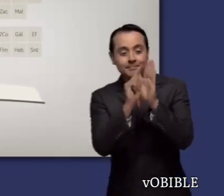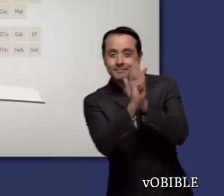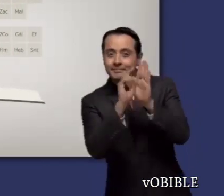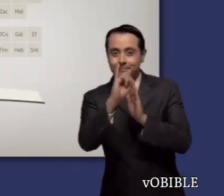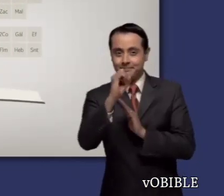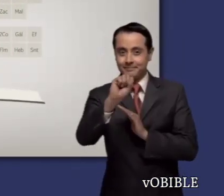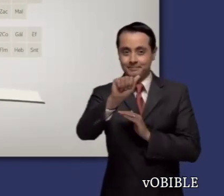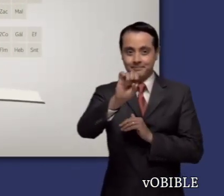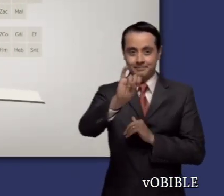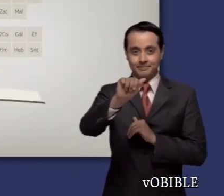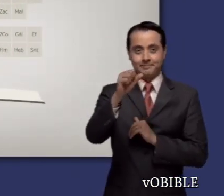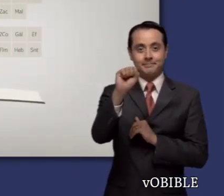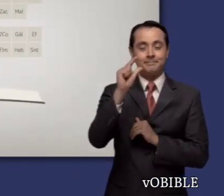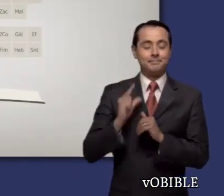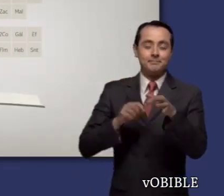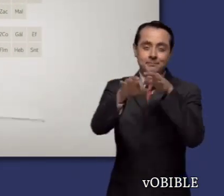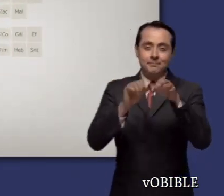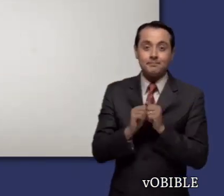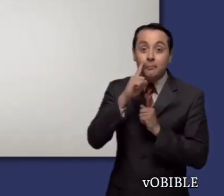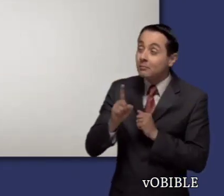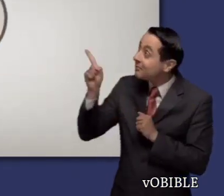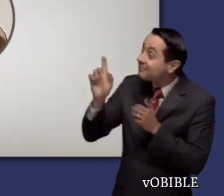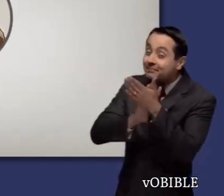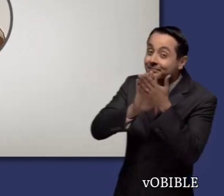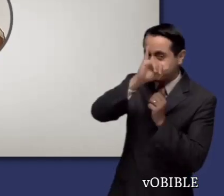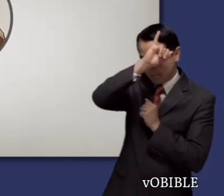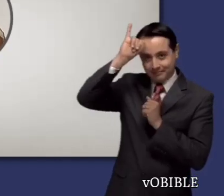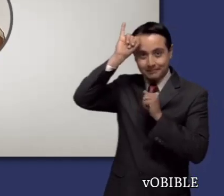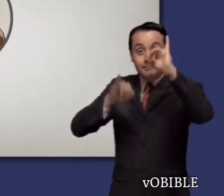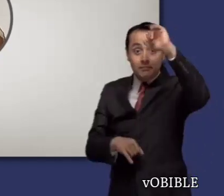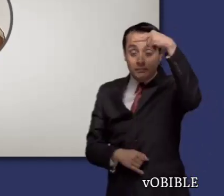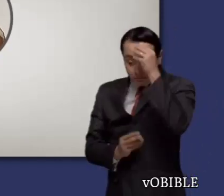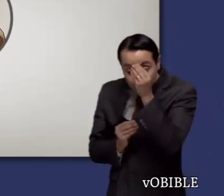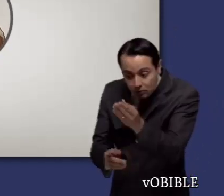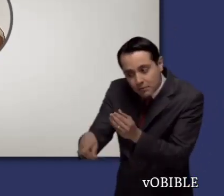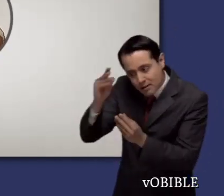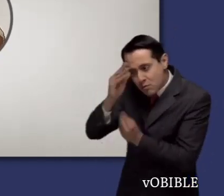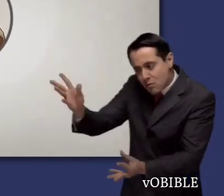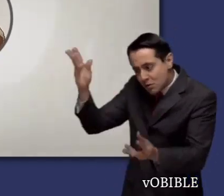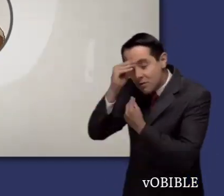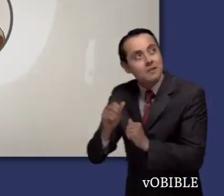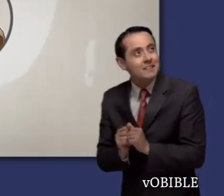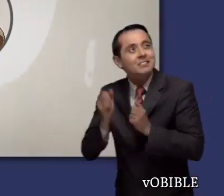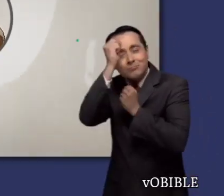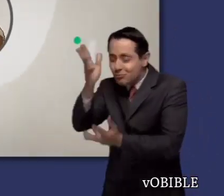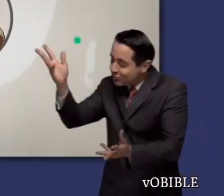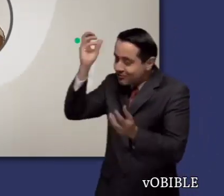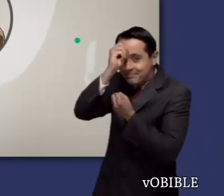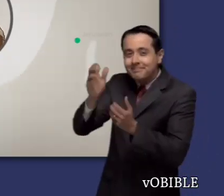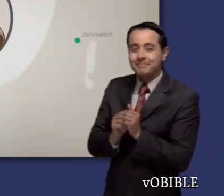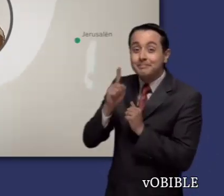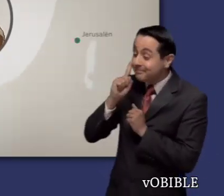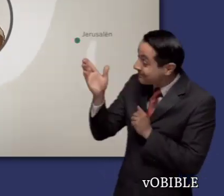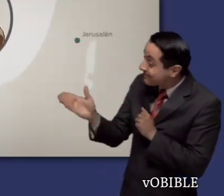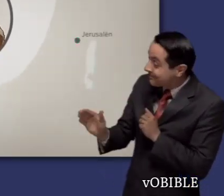Información sobre el libro de Isaías Isaías fue un profeta de Jehová. Escribió el libro que lleva su nombre